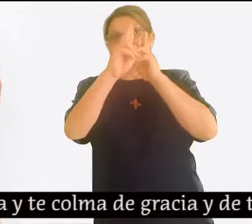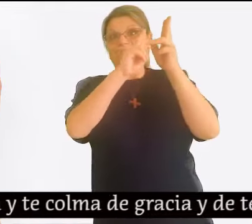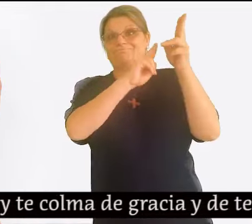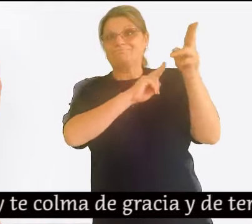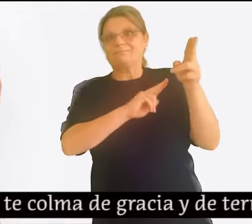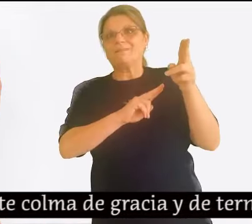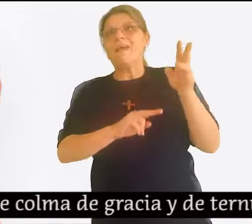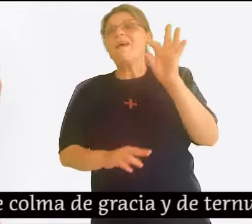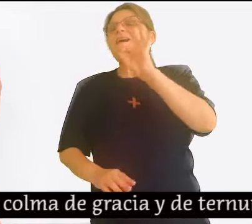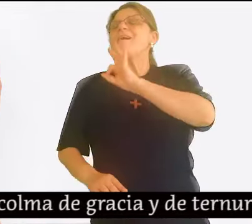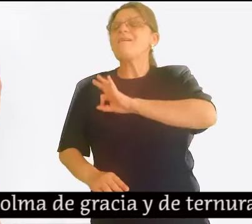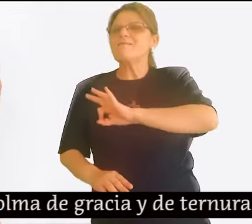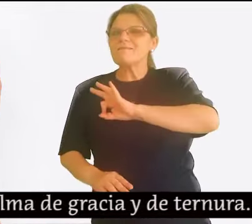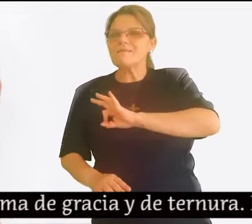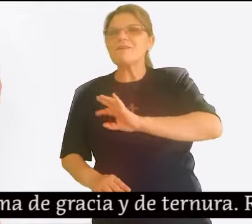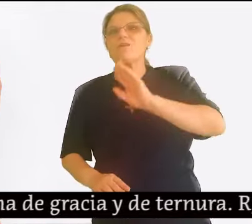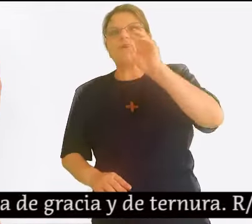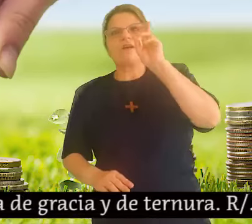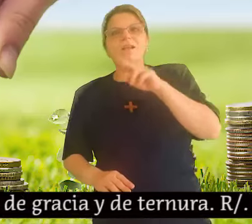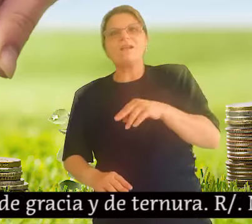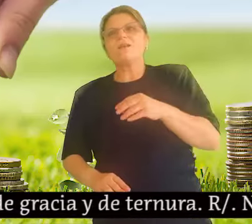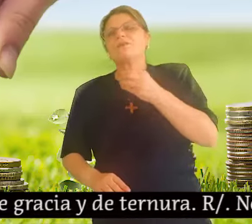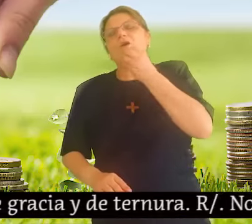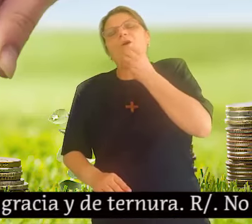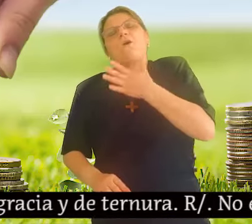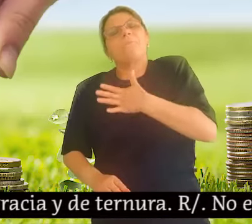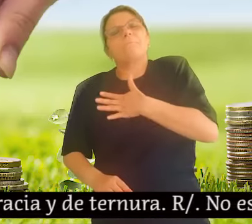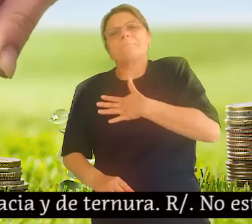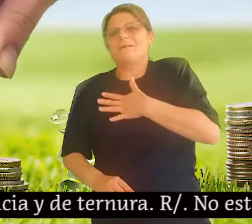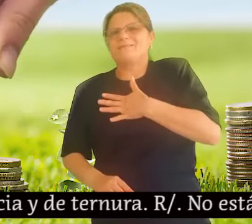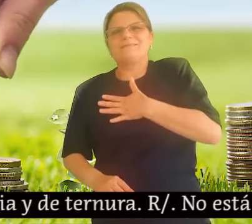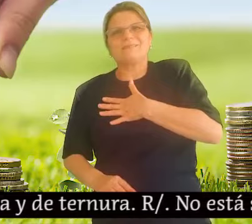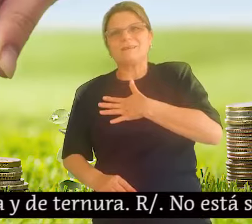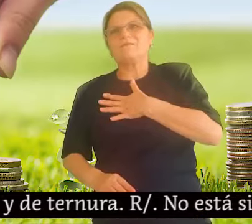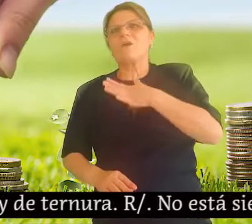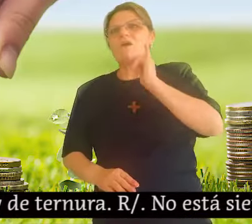vida de la fosa y te colma de gracia y de ternura.